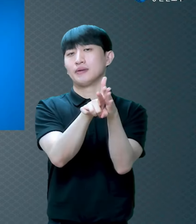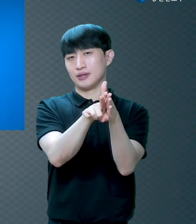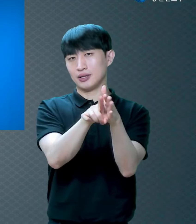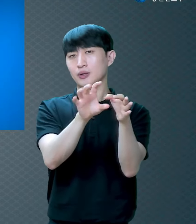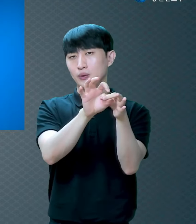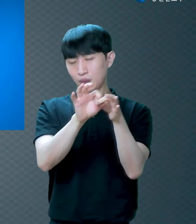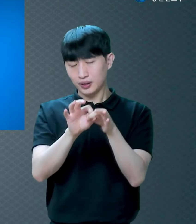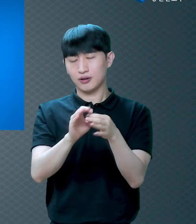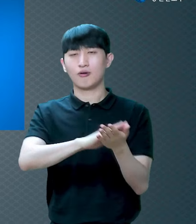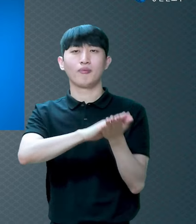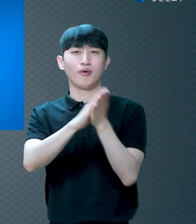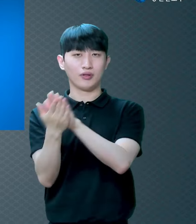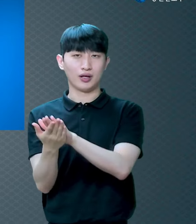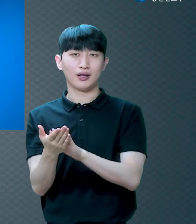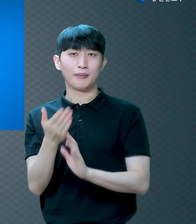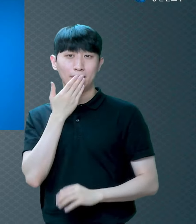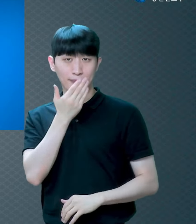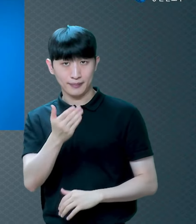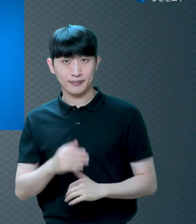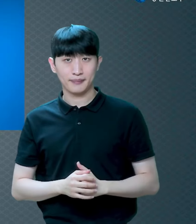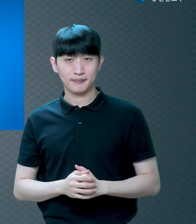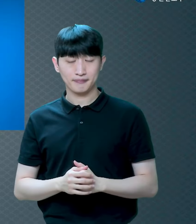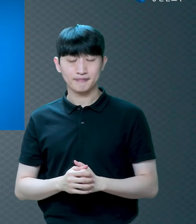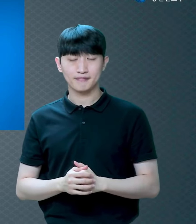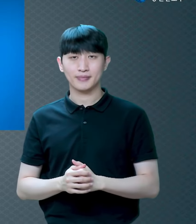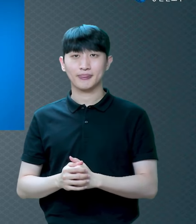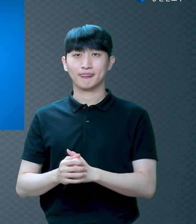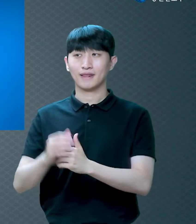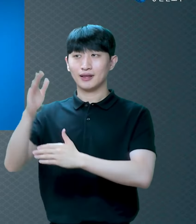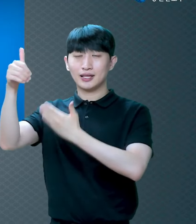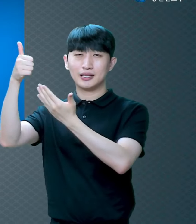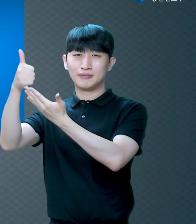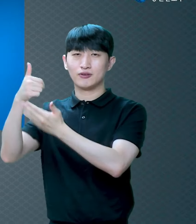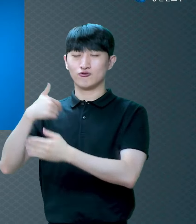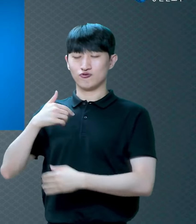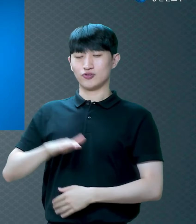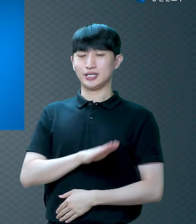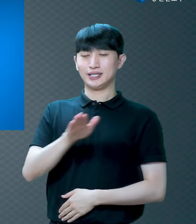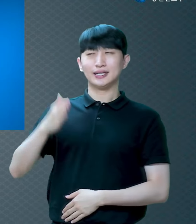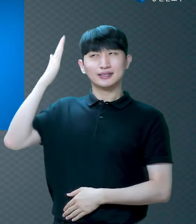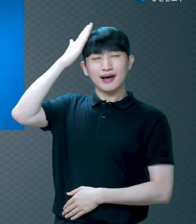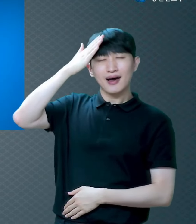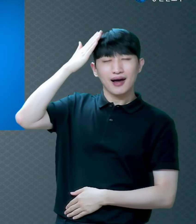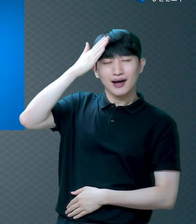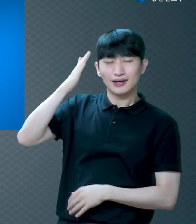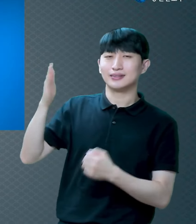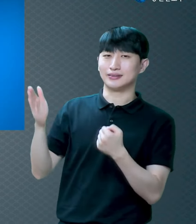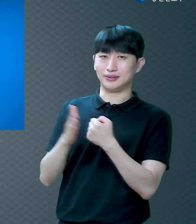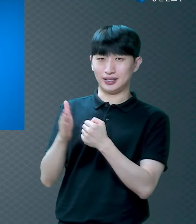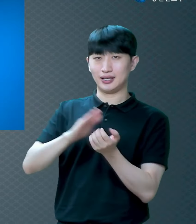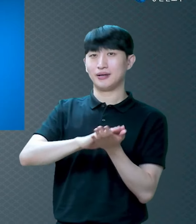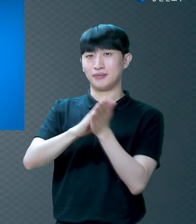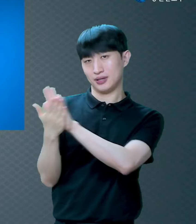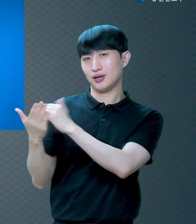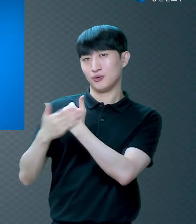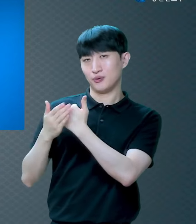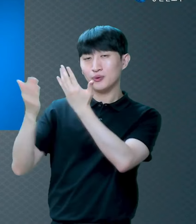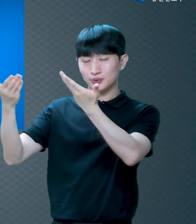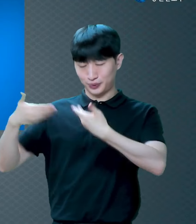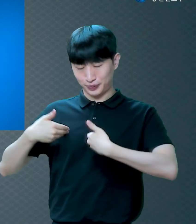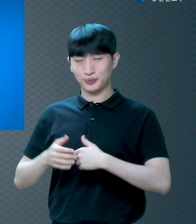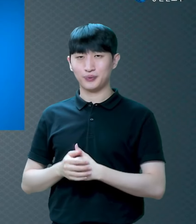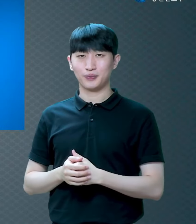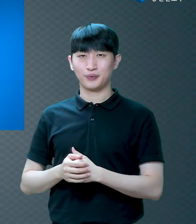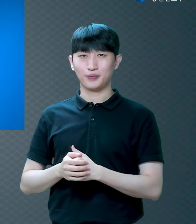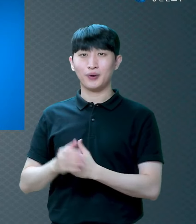사랑해서 주신 거예요 예수님이 내 죄를 십자가에서 영원히 용서하셨다 간단하죠? 그 안에 능력이